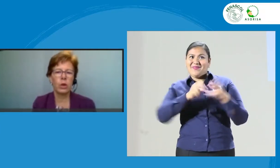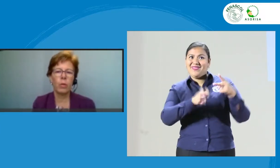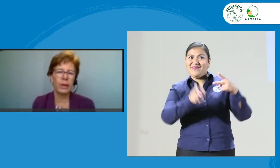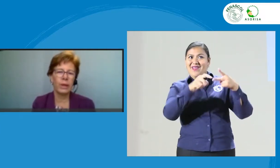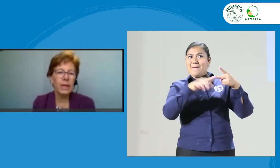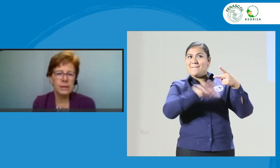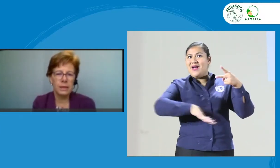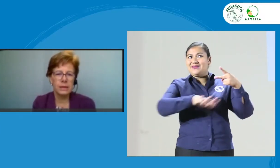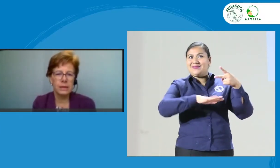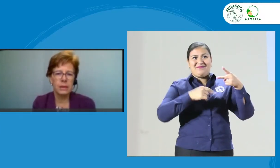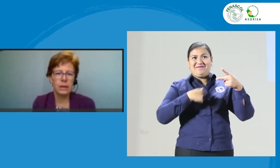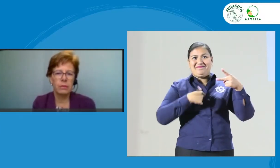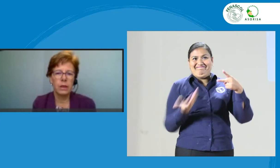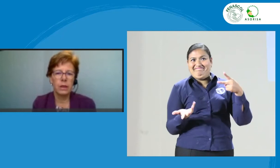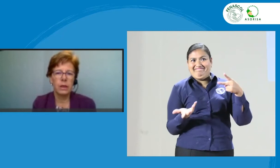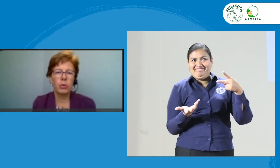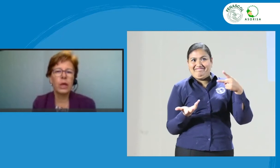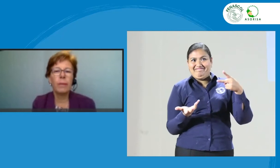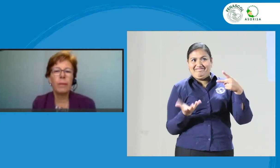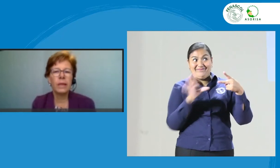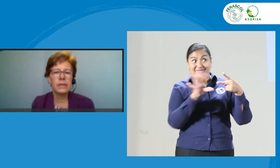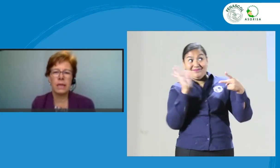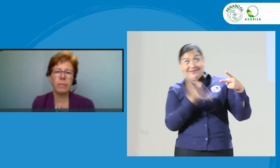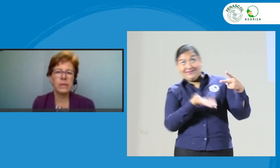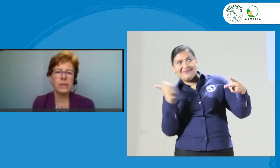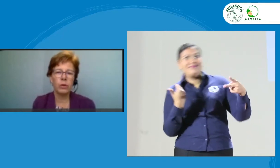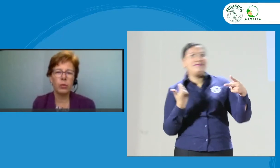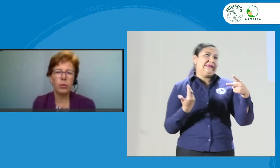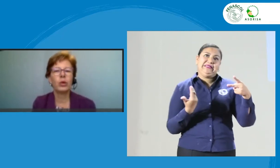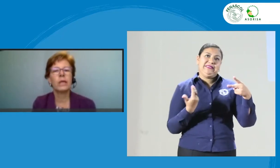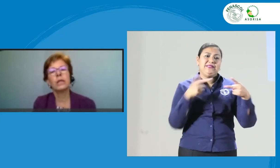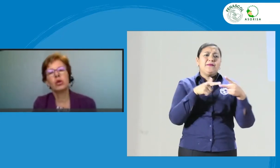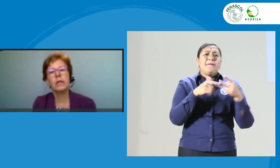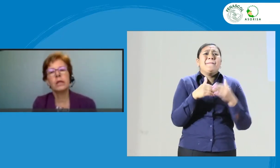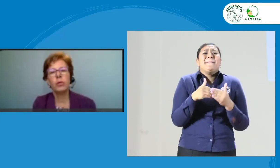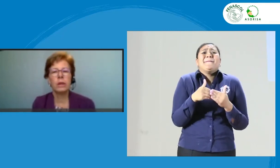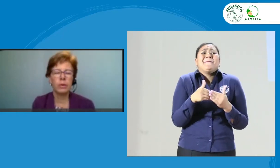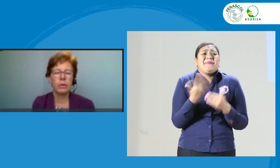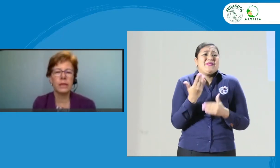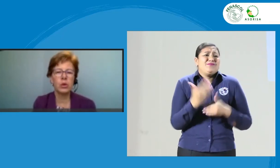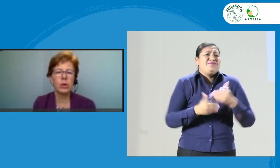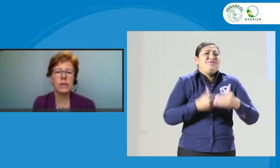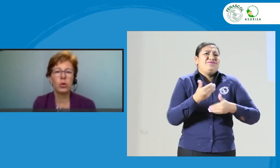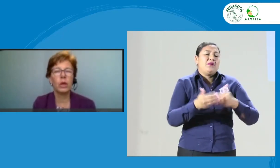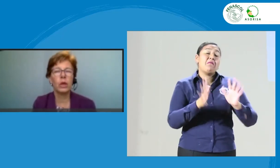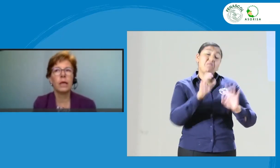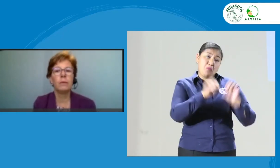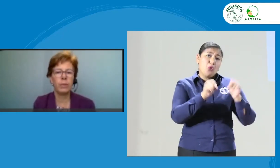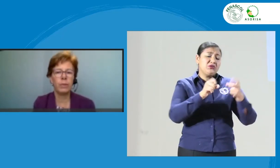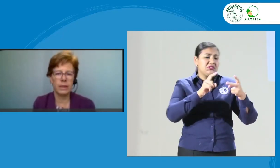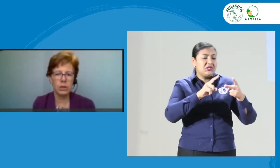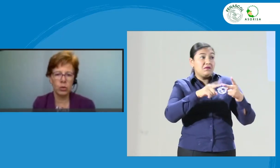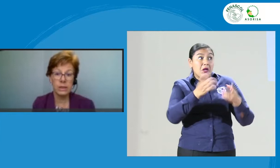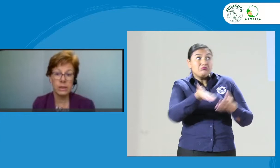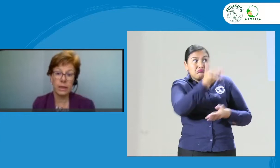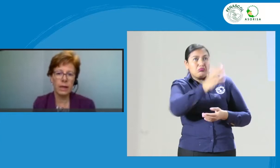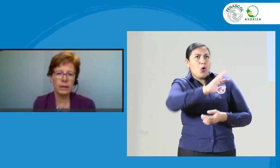competencias. ¿Por qué él apenas está empezando? Podría ser otro tipo de interpretaciones que no tengan implicaciones tan grandes,